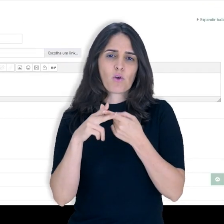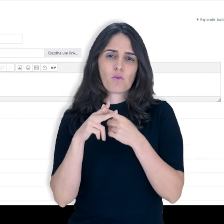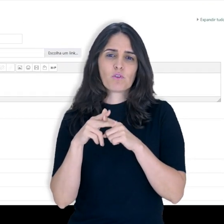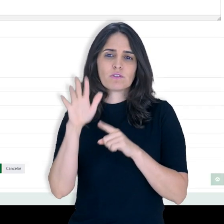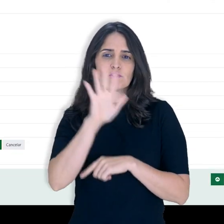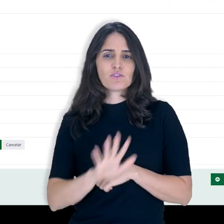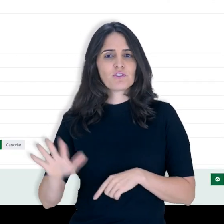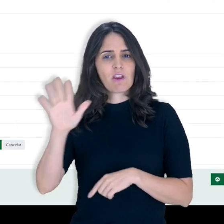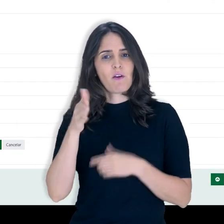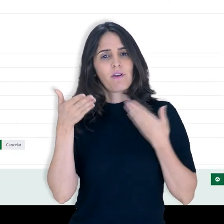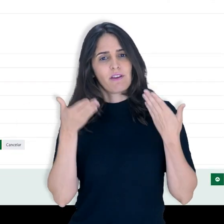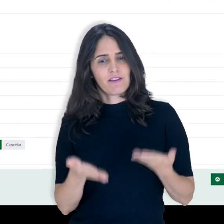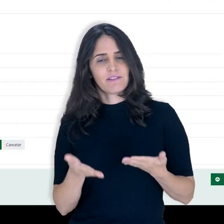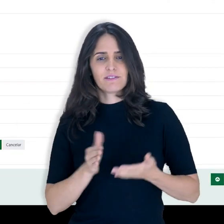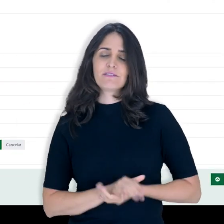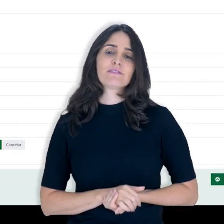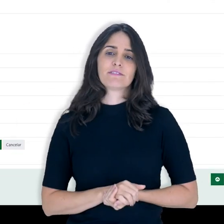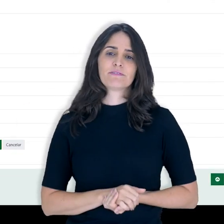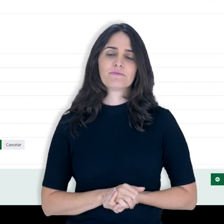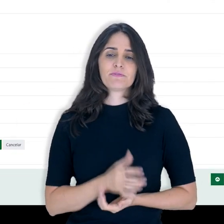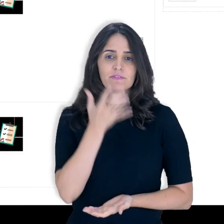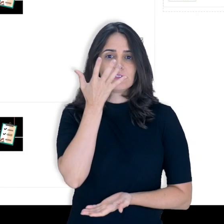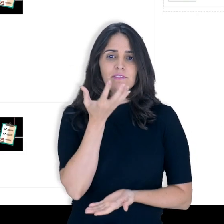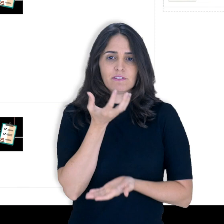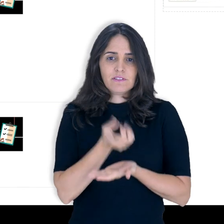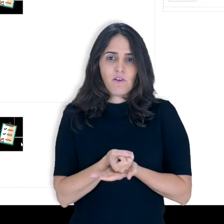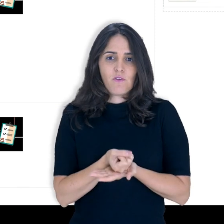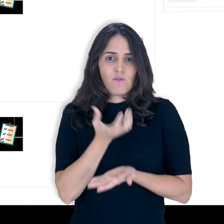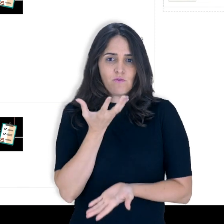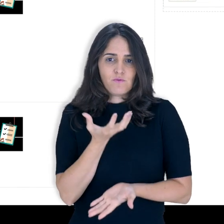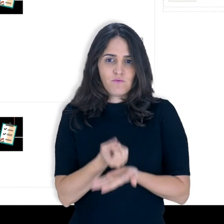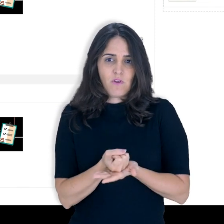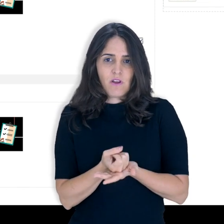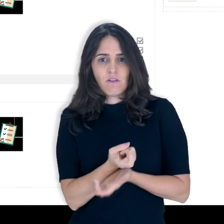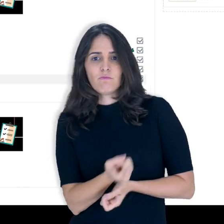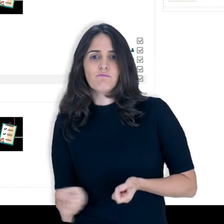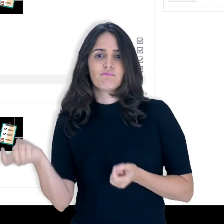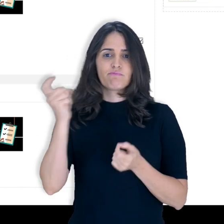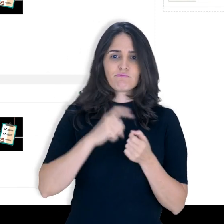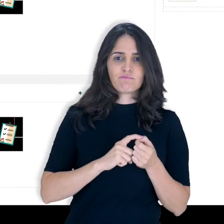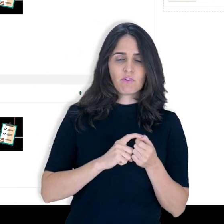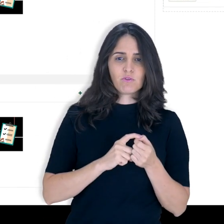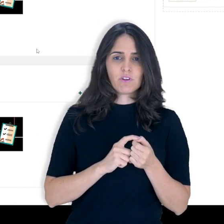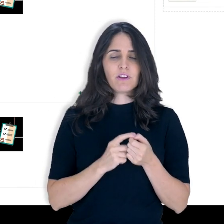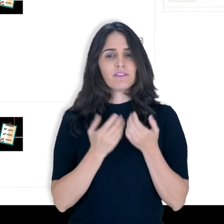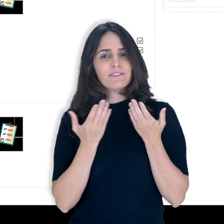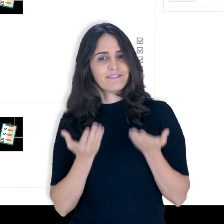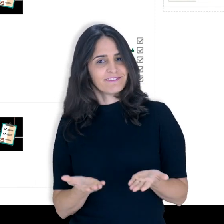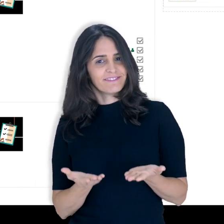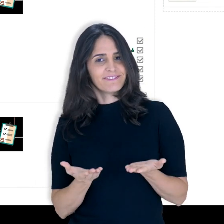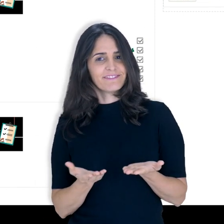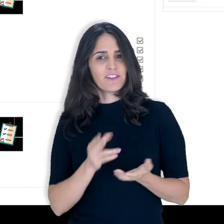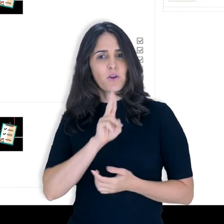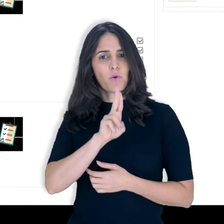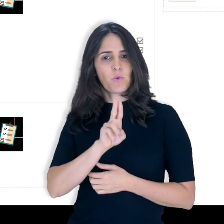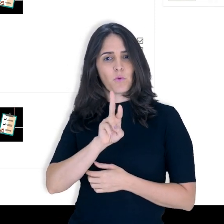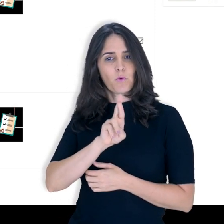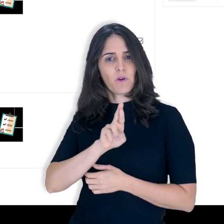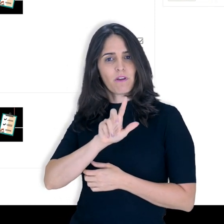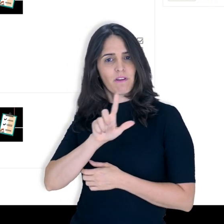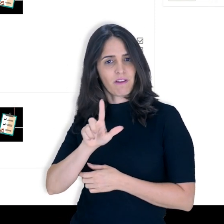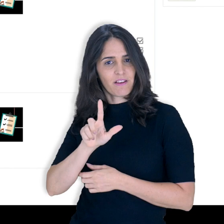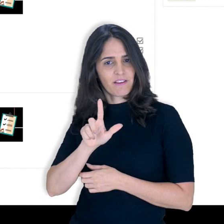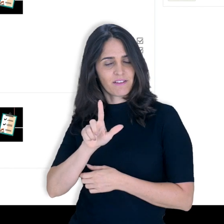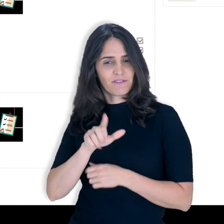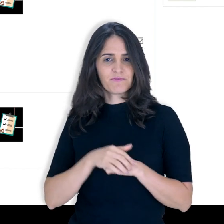gerais são essas. Então vamos em salvar e voltar. E aqui está então a nossa URL. Vou